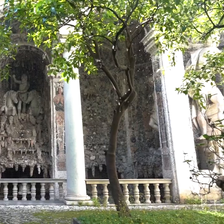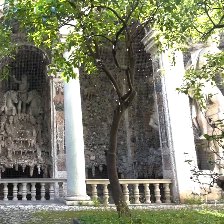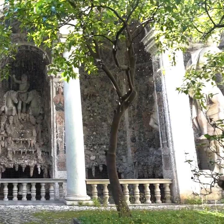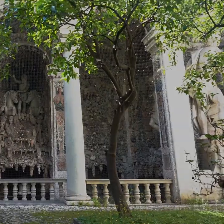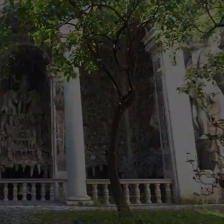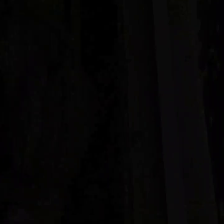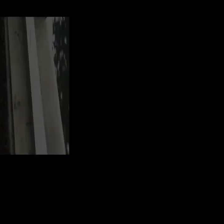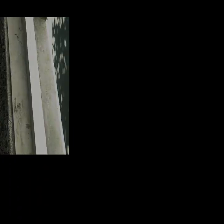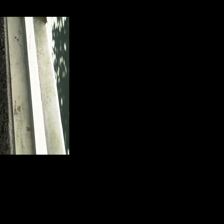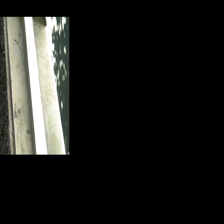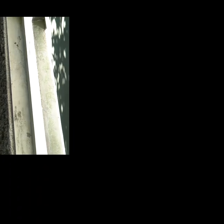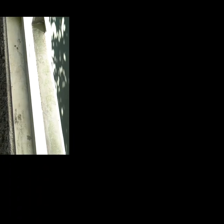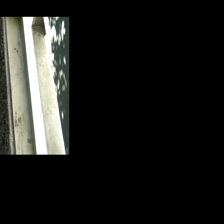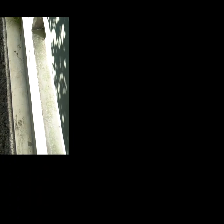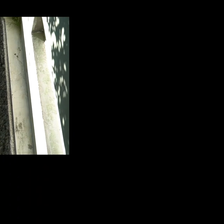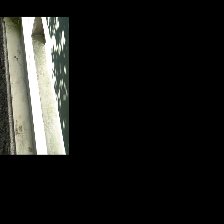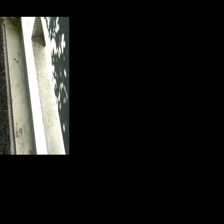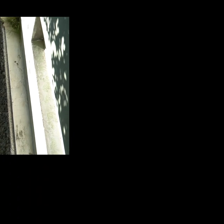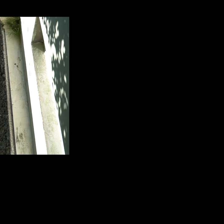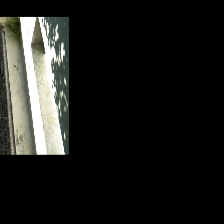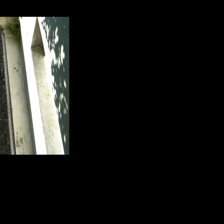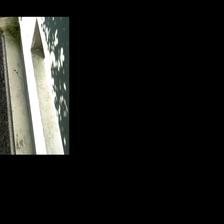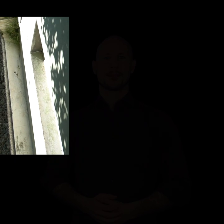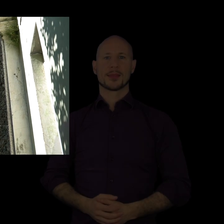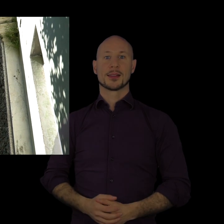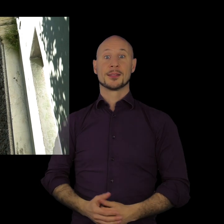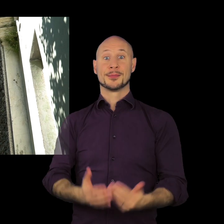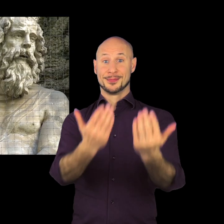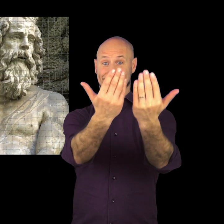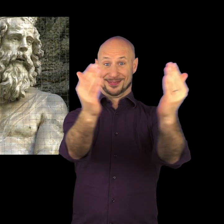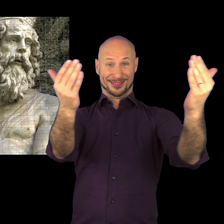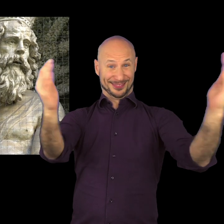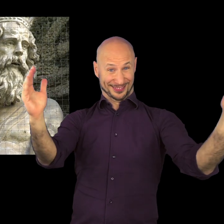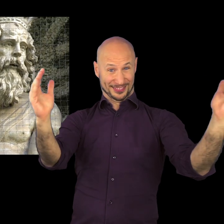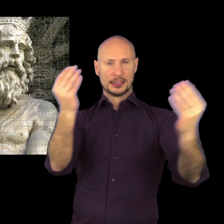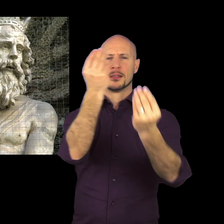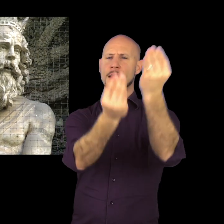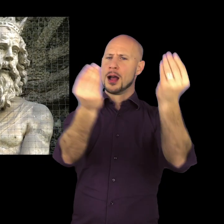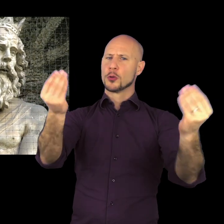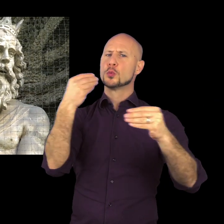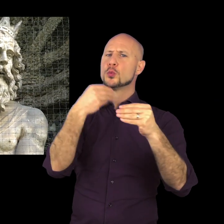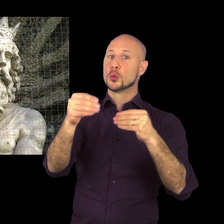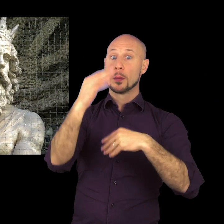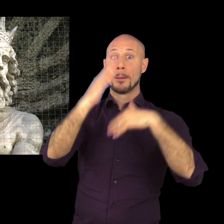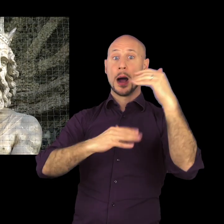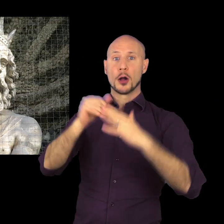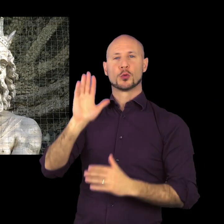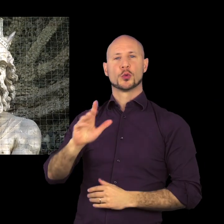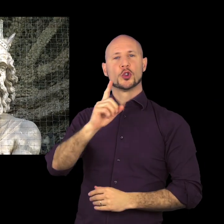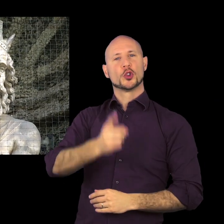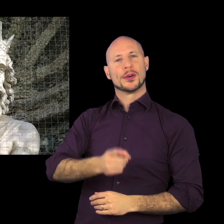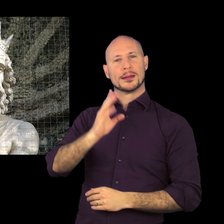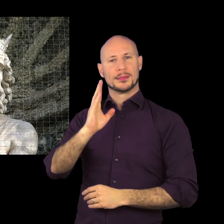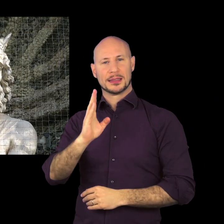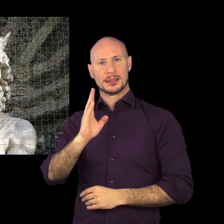animato da grandi statue in succo, opera di Giovanni Battista Barberini e quindi diventa il luogo dove effettivamente entra in scena